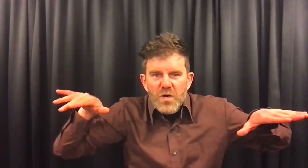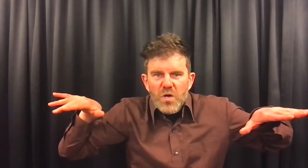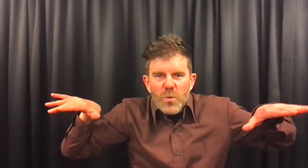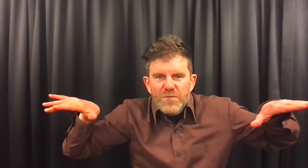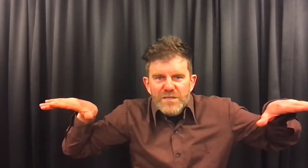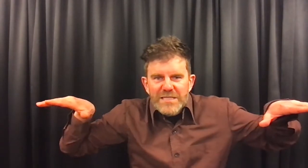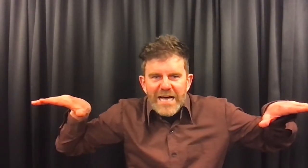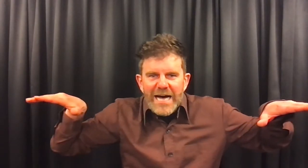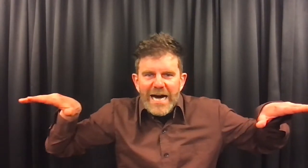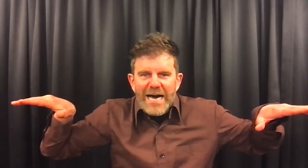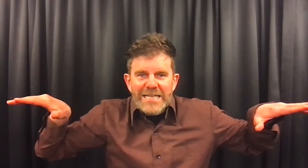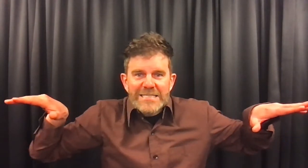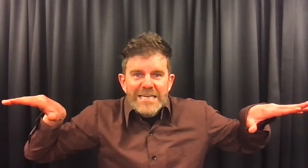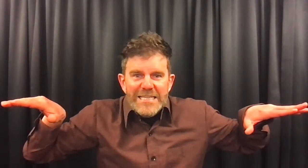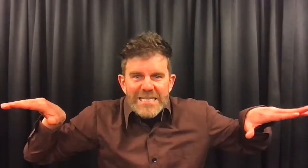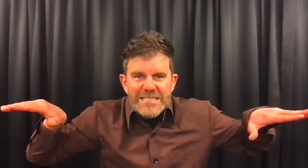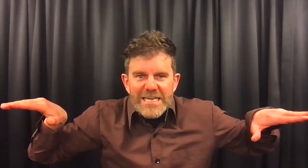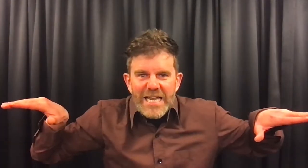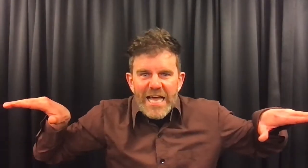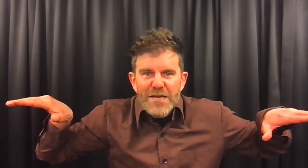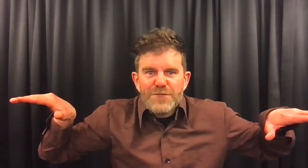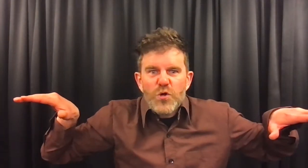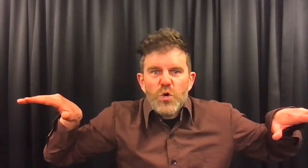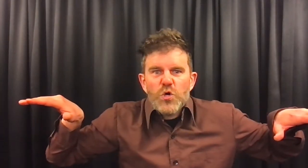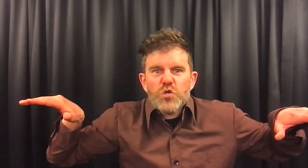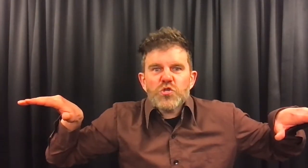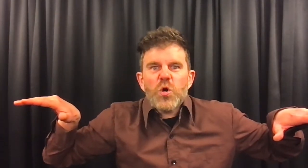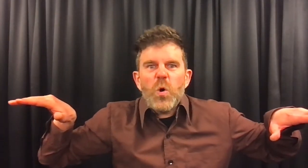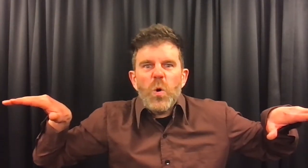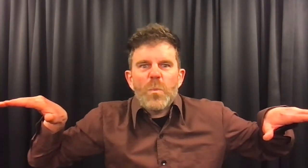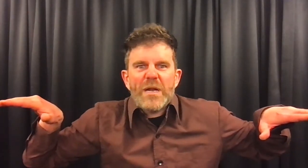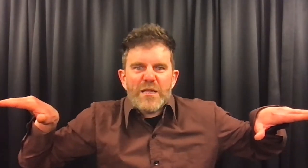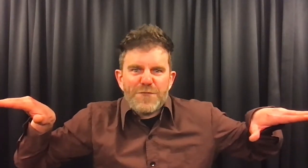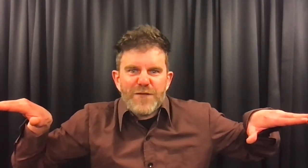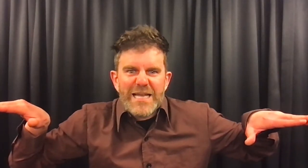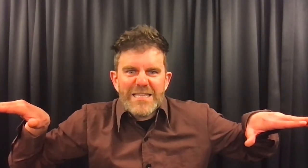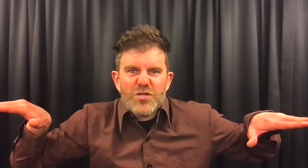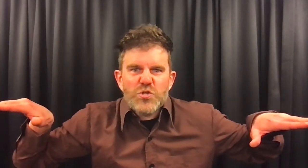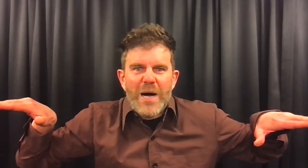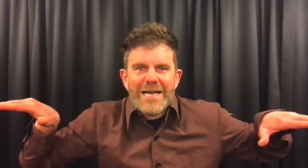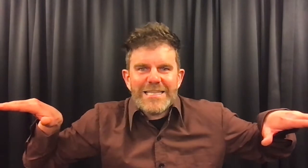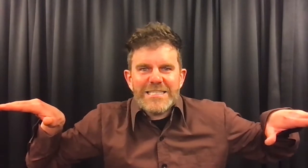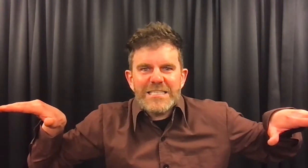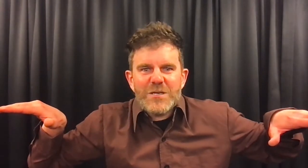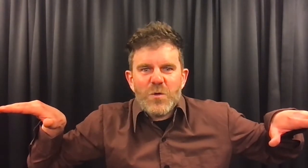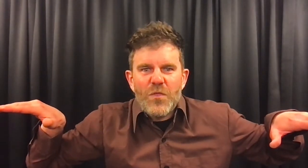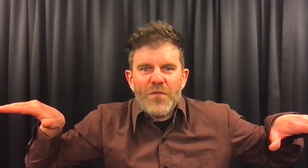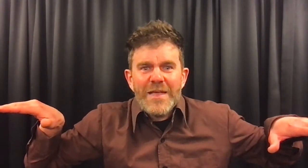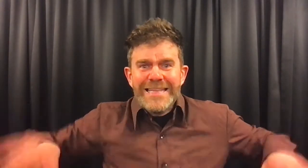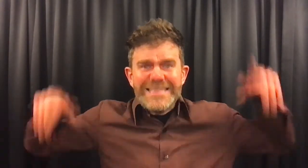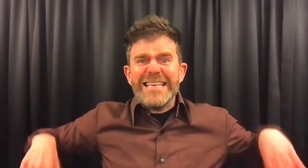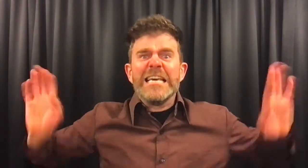kop van de arend. Heet zijn kleine vleugeltjes open. En het fladderde zo hard als hij kon. Nyeh.